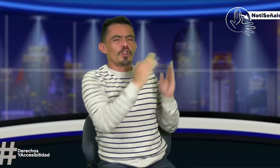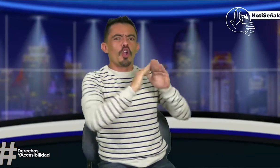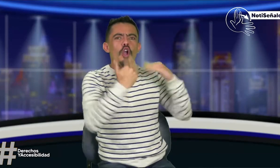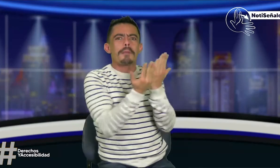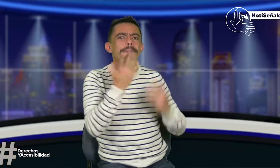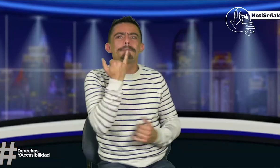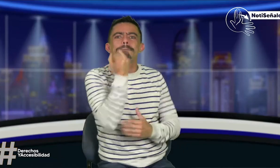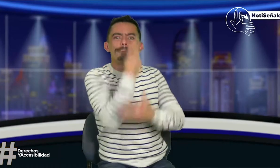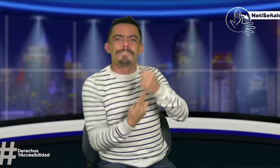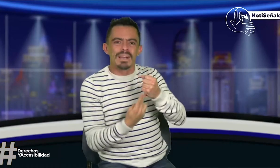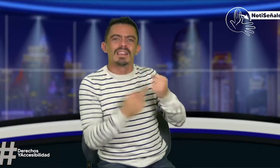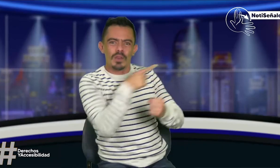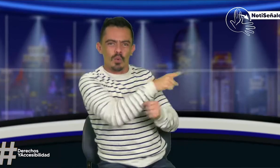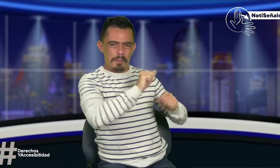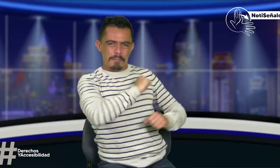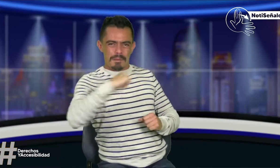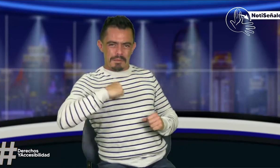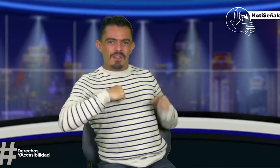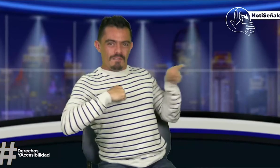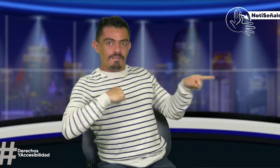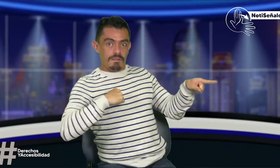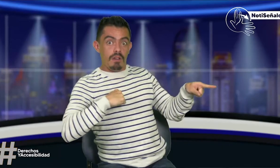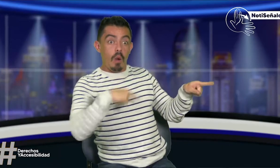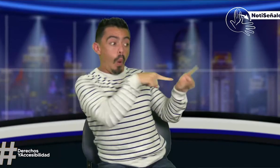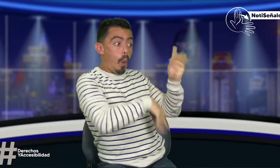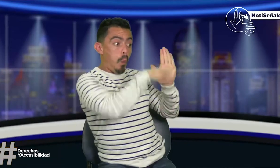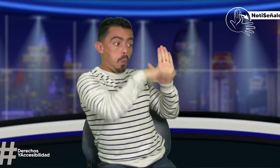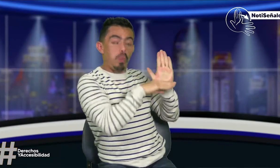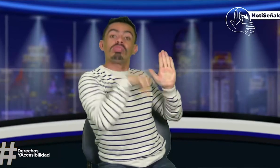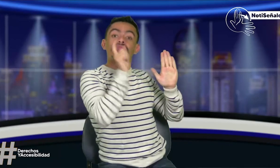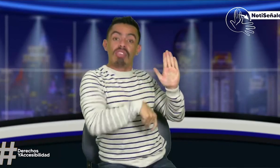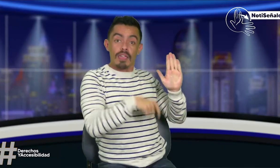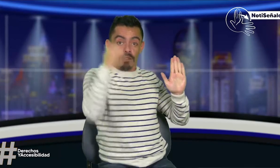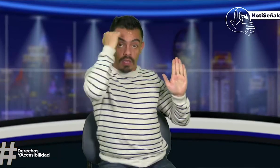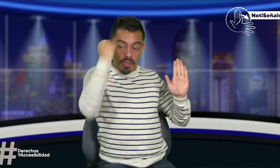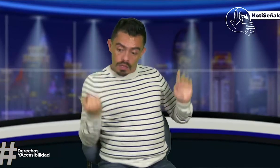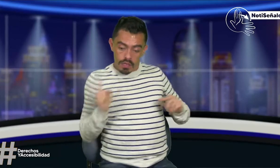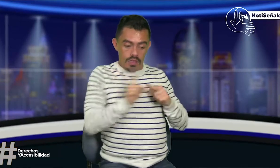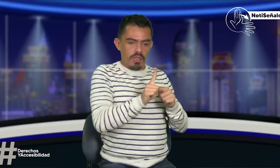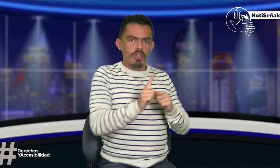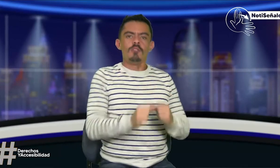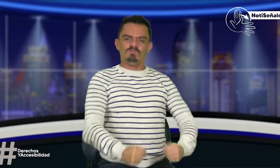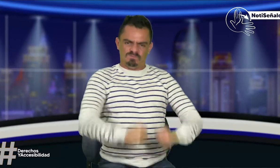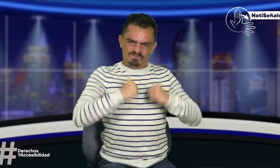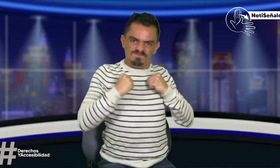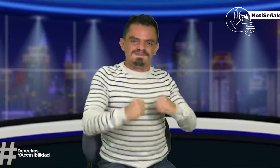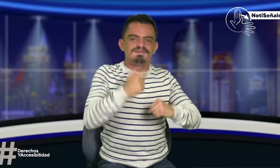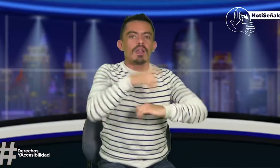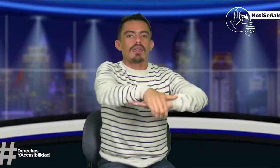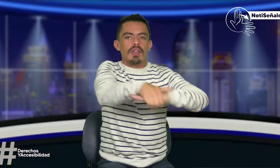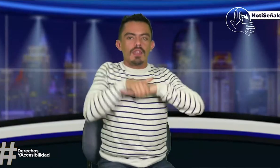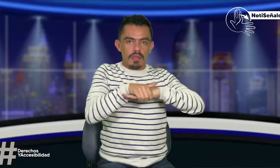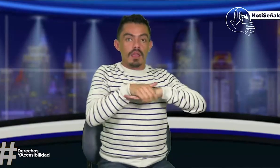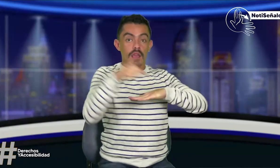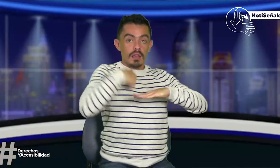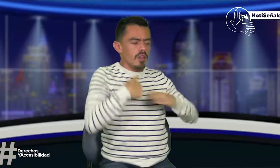oyentes, en un colegio bilingüe, privado, hay algunas normas en las cuales el docente debe tener